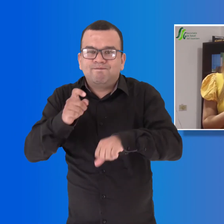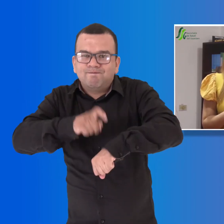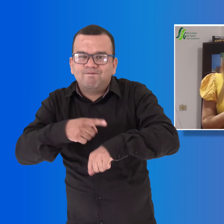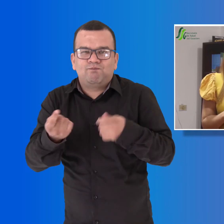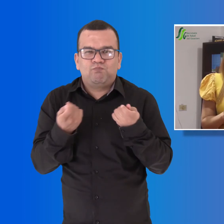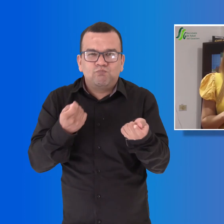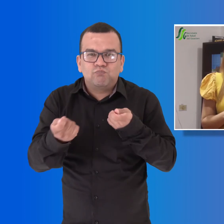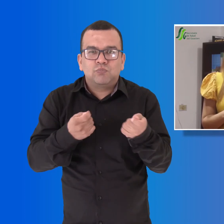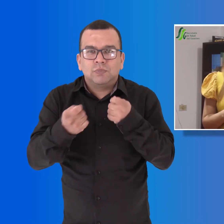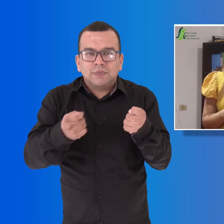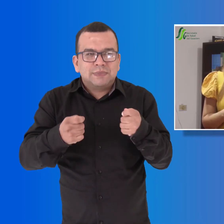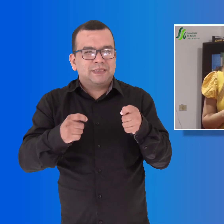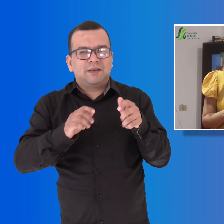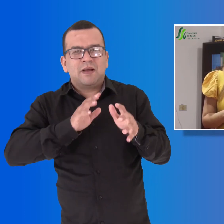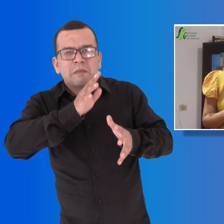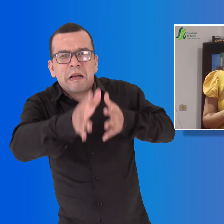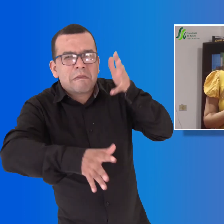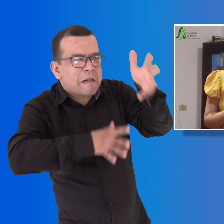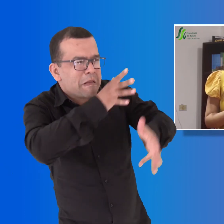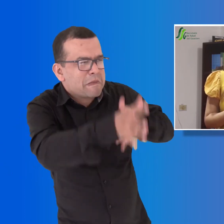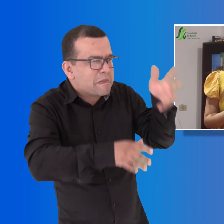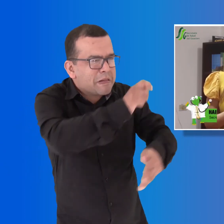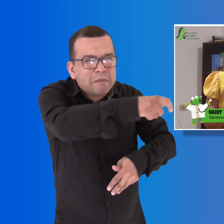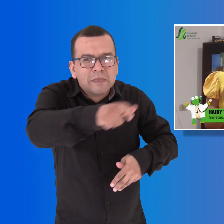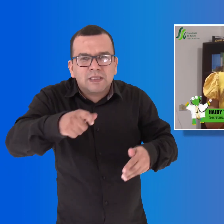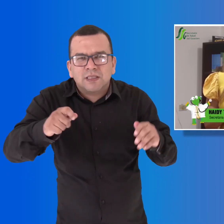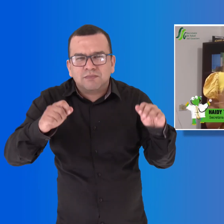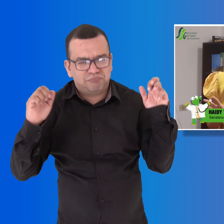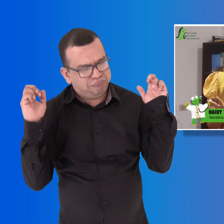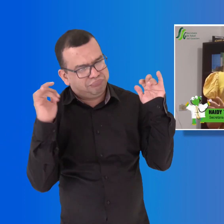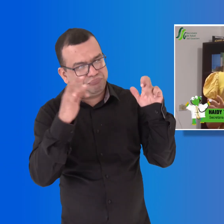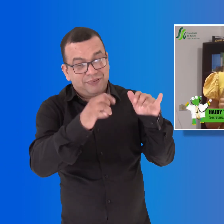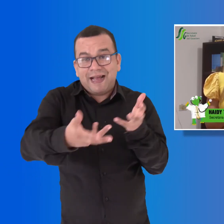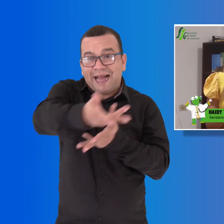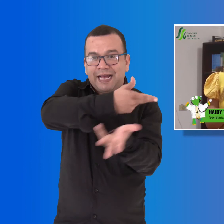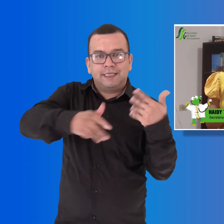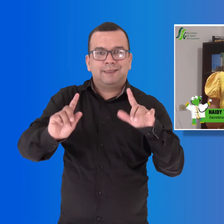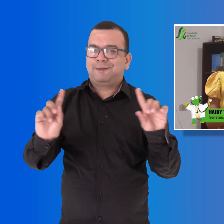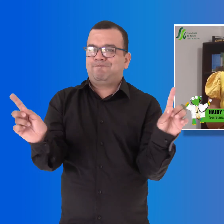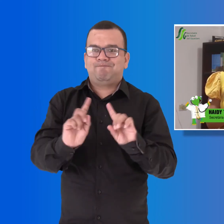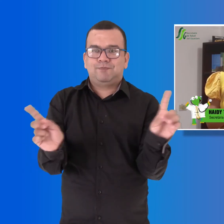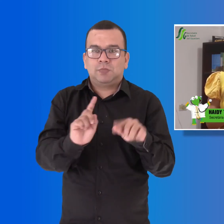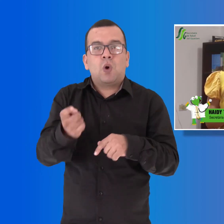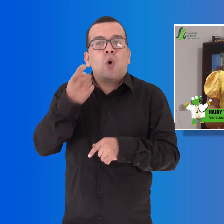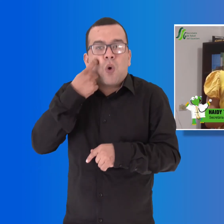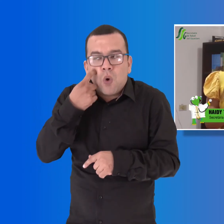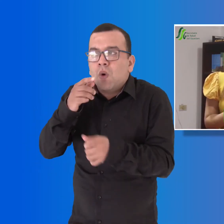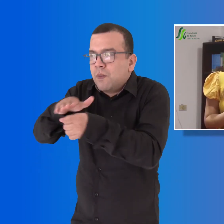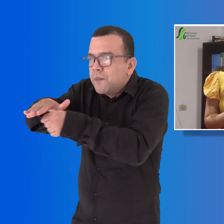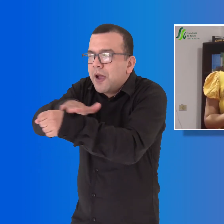especialmente en los barrios donde hay mayor riesgo de contagio y en general en todo el municipio.